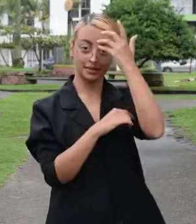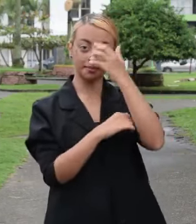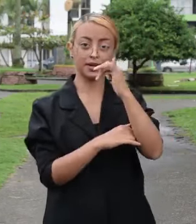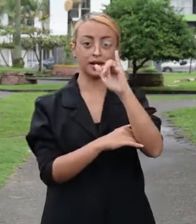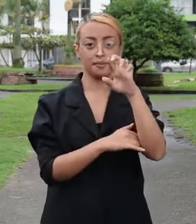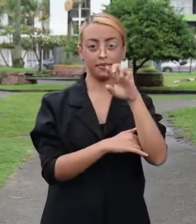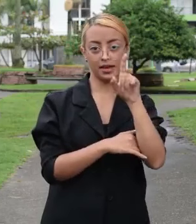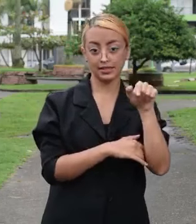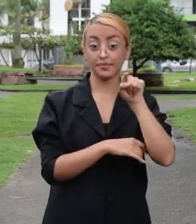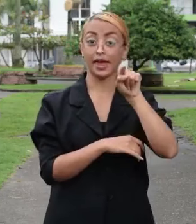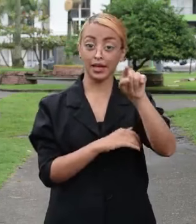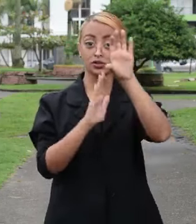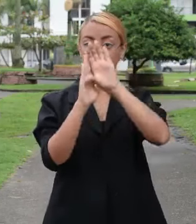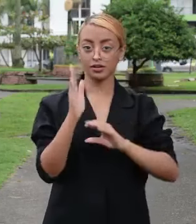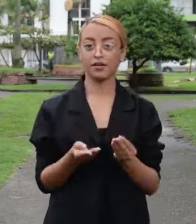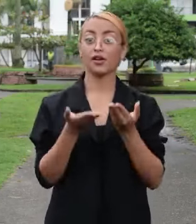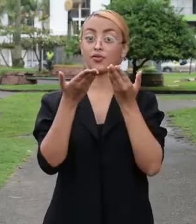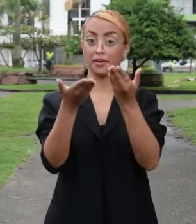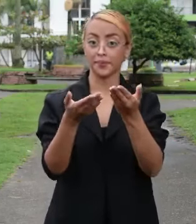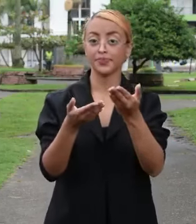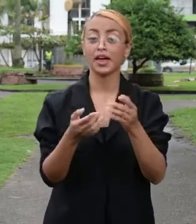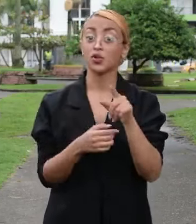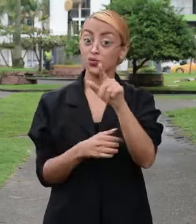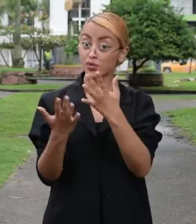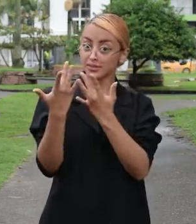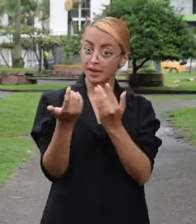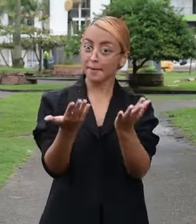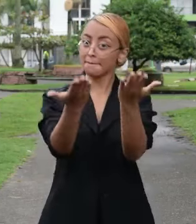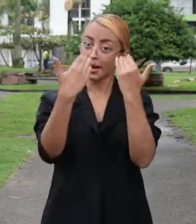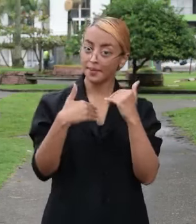dará la certificación. ¿Qué esperas para tener tu certificado de discapacidad?